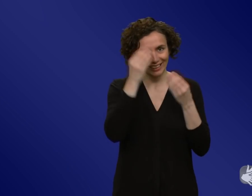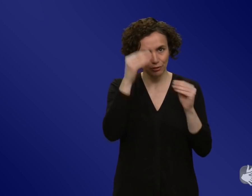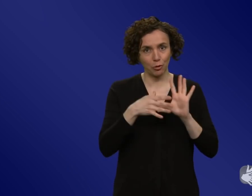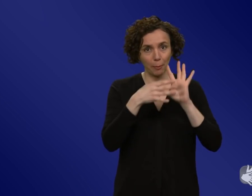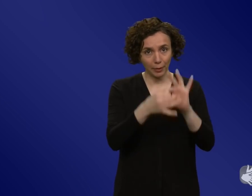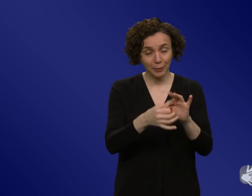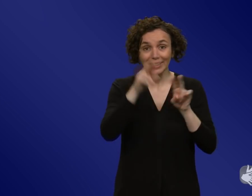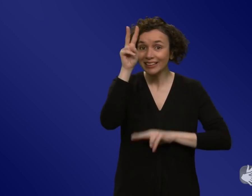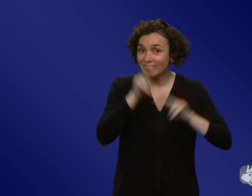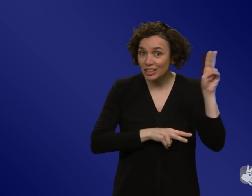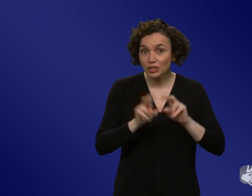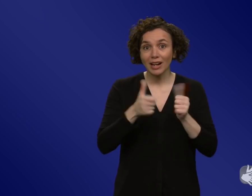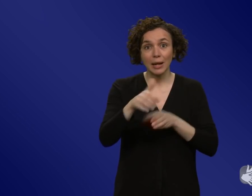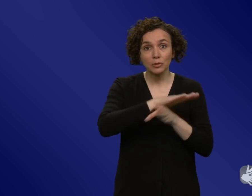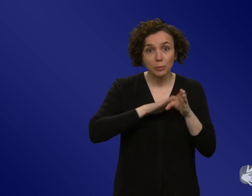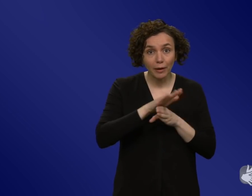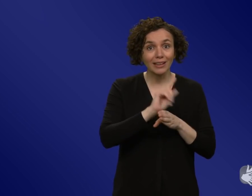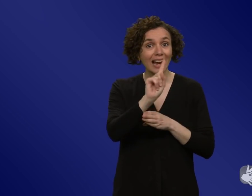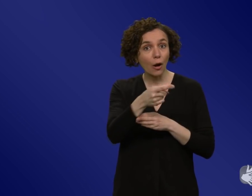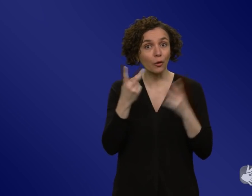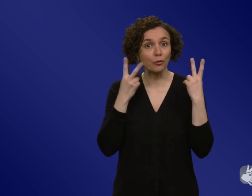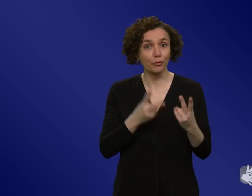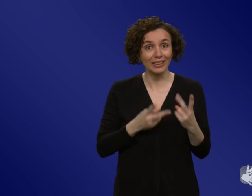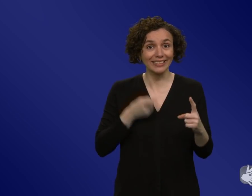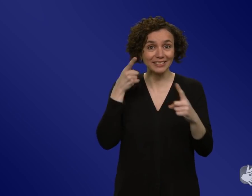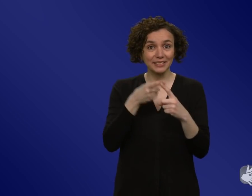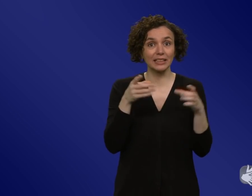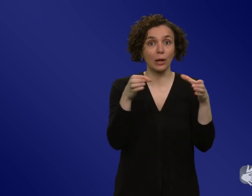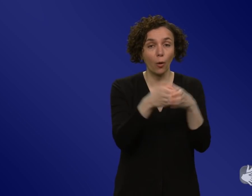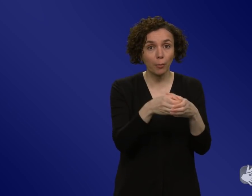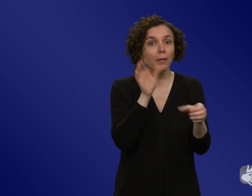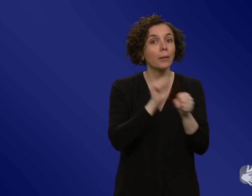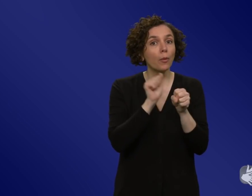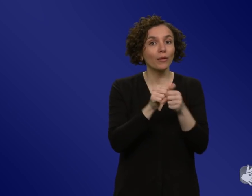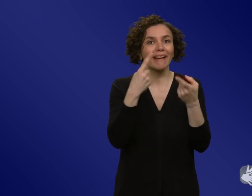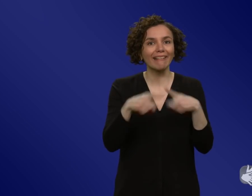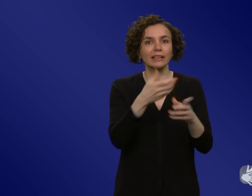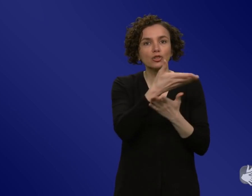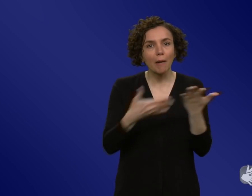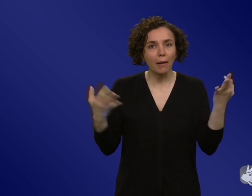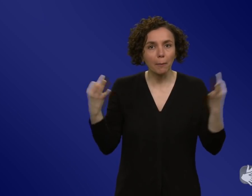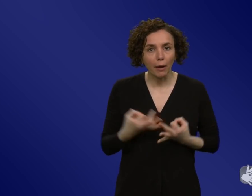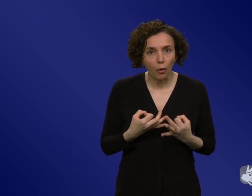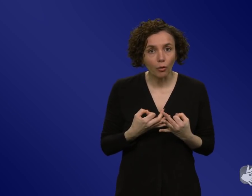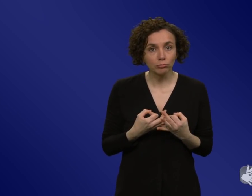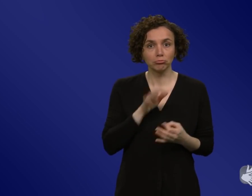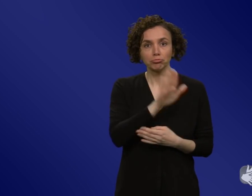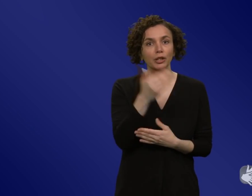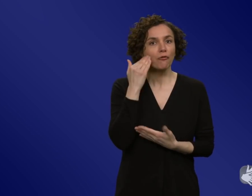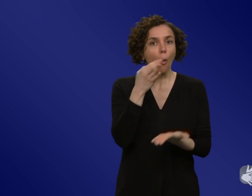bis hin zu auch Gruppen, die jetzt vielleicht die Informationen auf andere Sprache brauchen, für sich vor Ort oder auch die die Informationen brauchen von